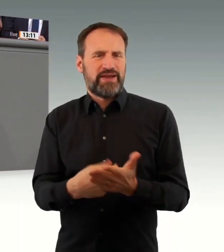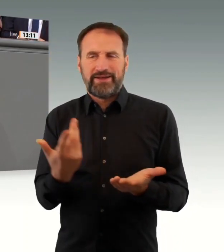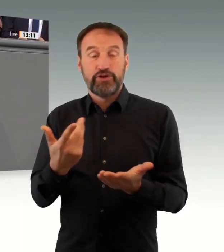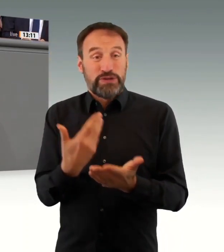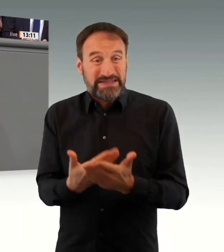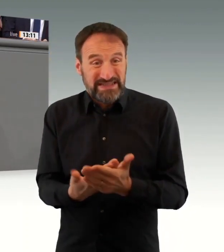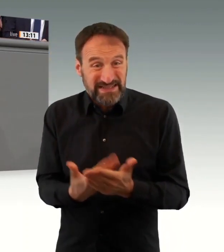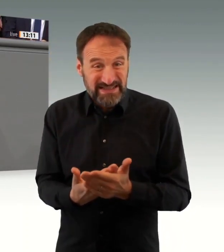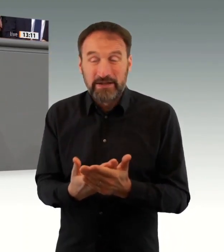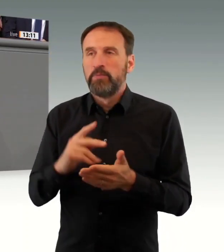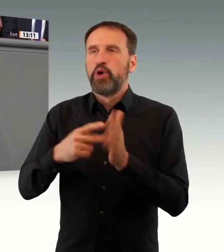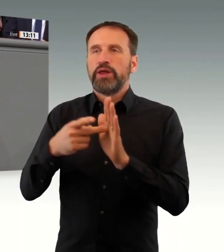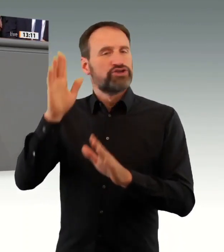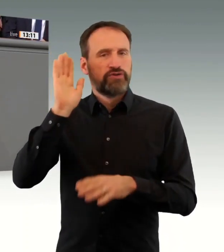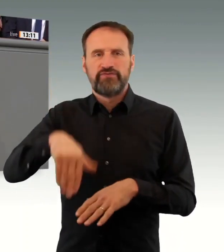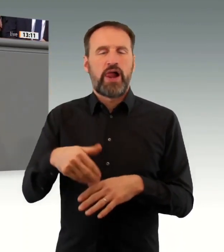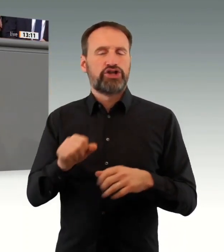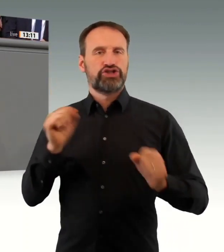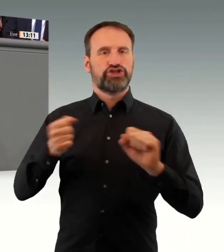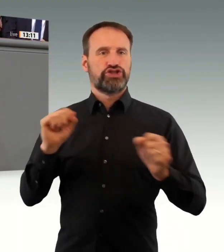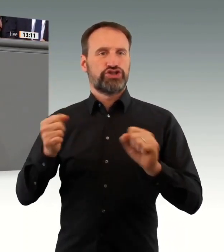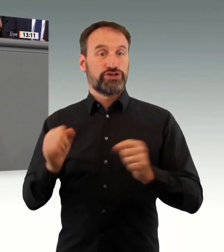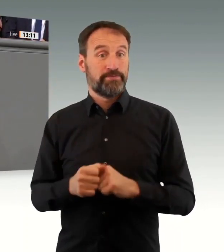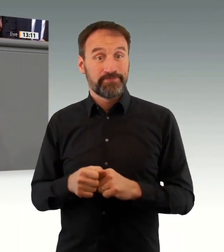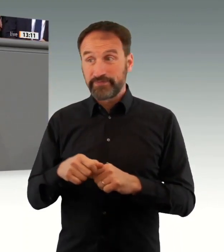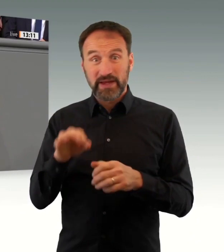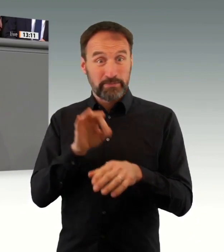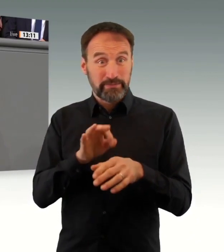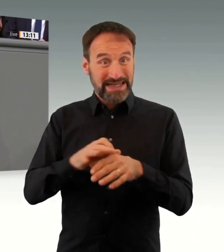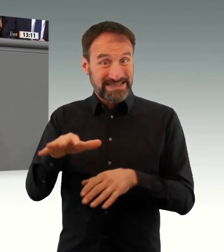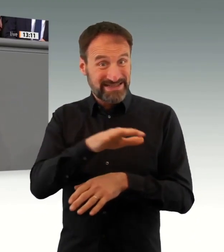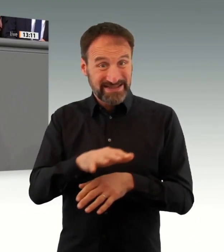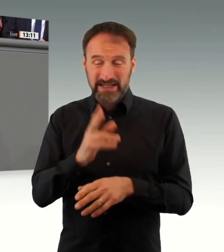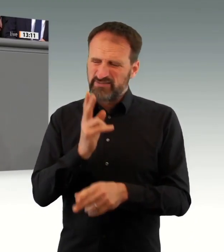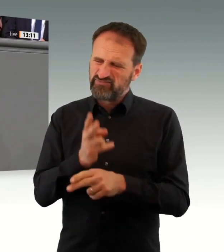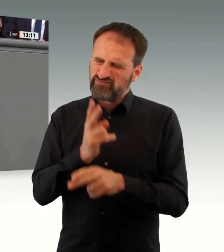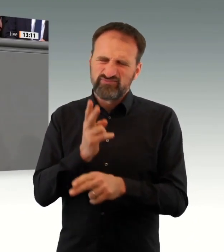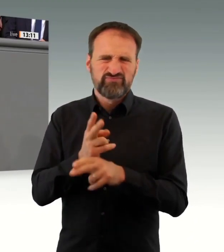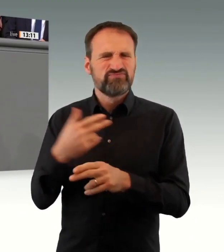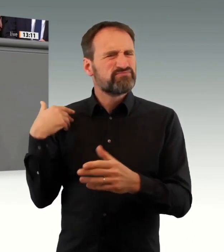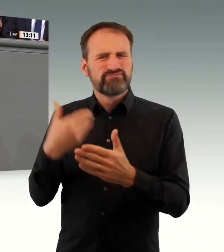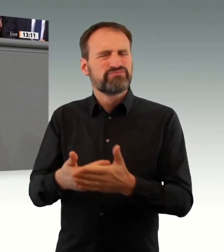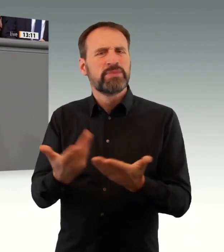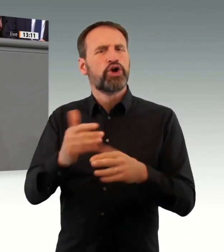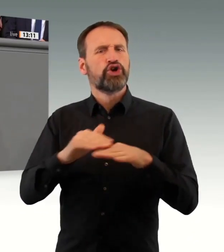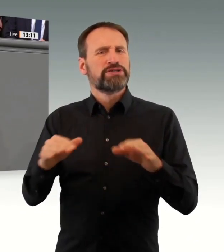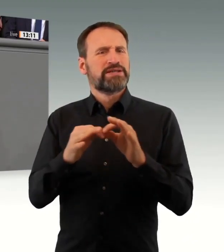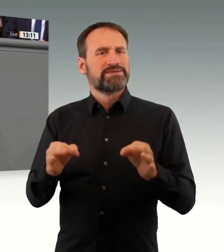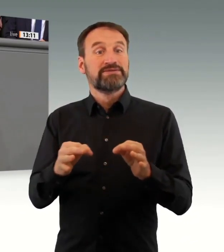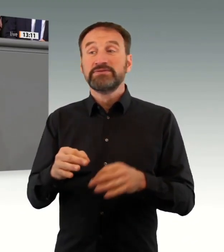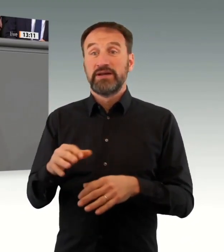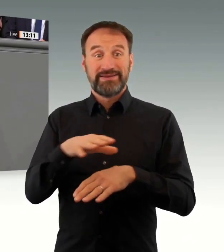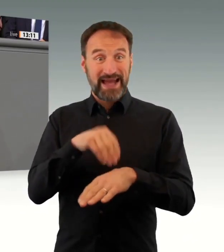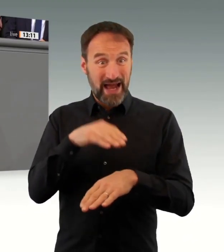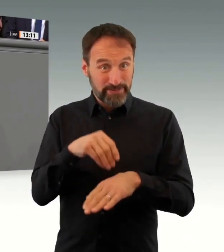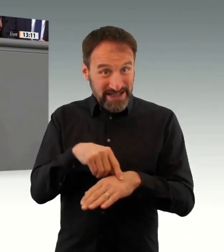erreichen mit der geplanten Gesetzesänderung zur partiellen Zwangsimpfung nun den bisherigen Höhepunkt der Grausamkeiten.